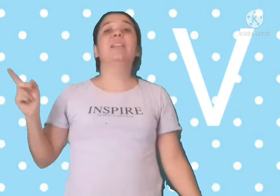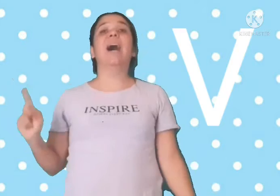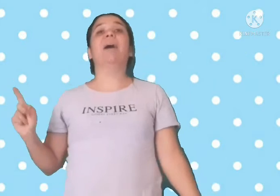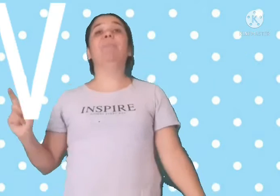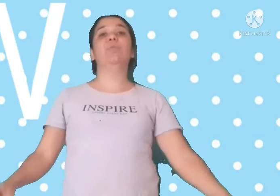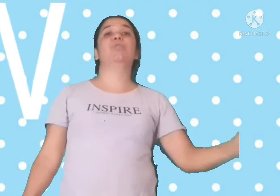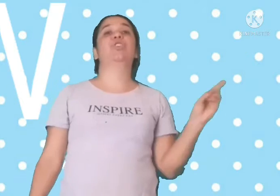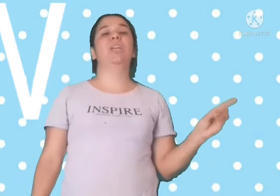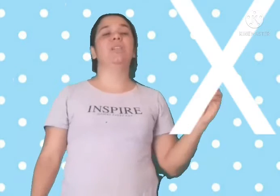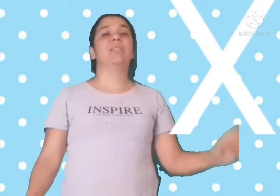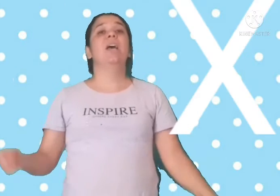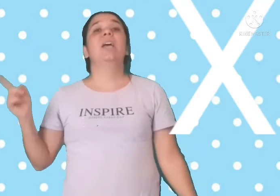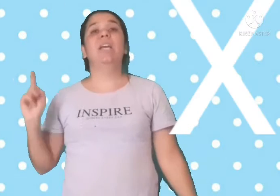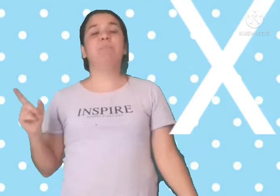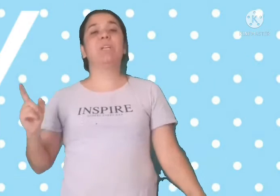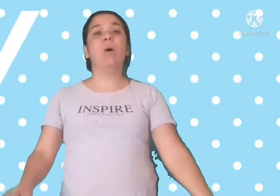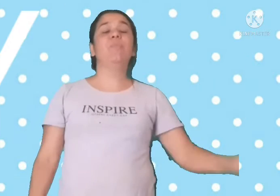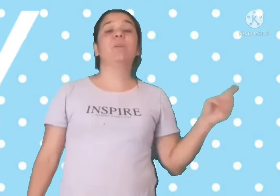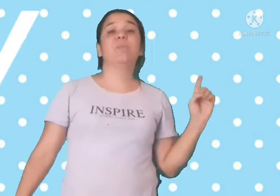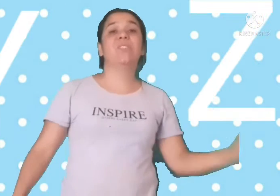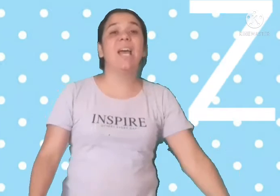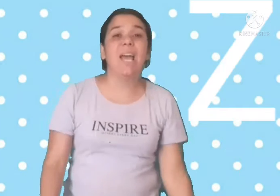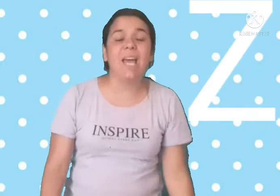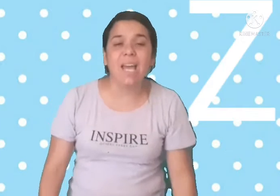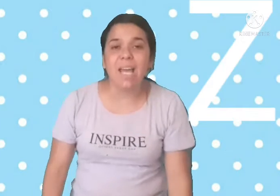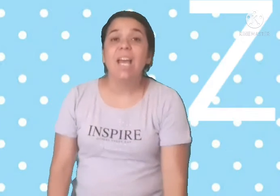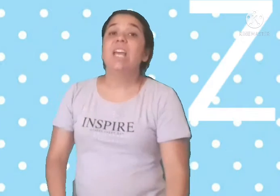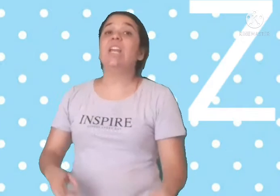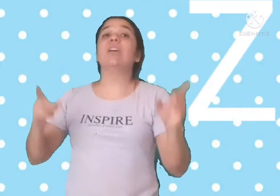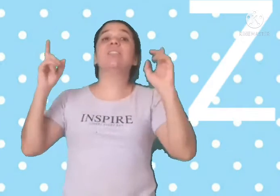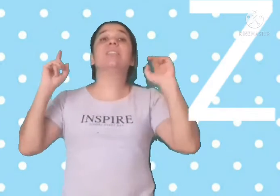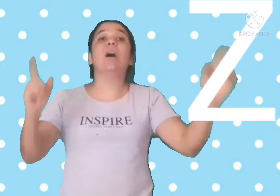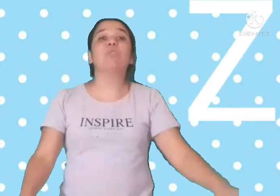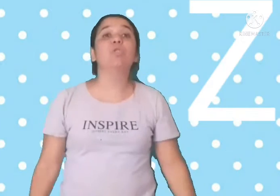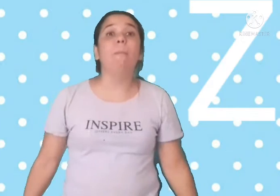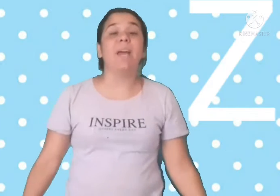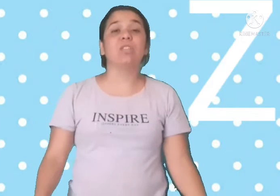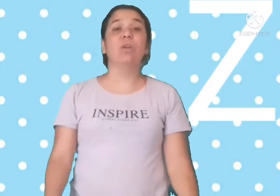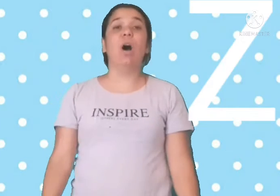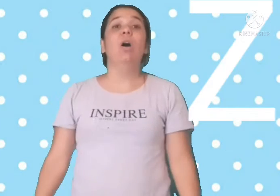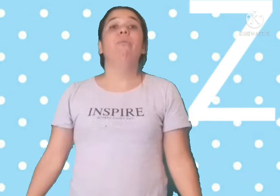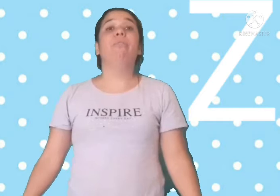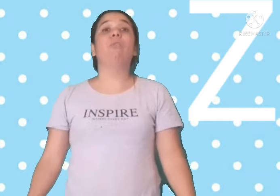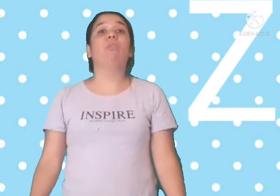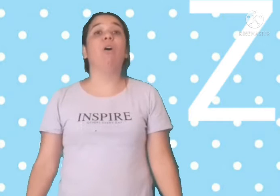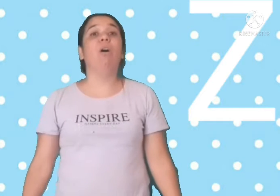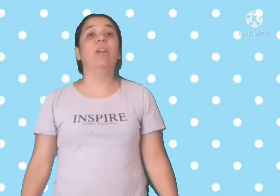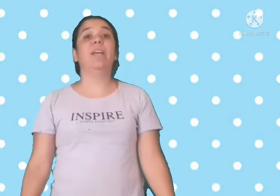W, X, Y, Z. E nós estamos no mês do folclore,